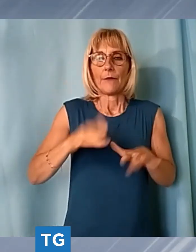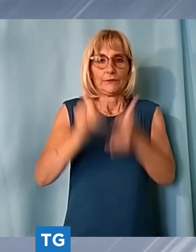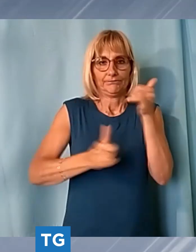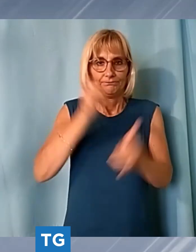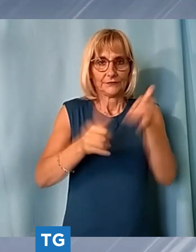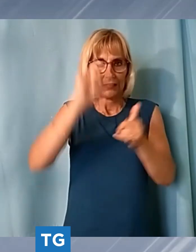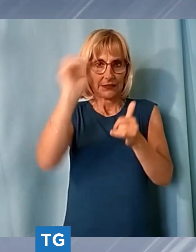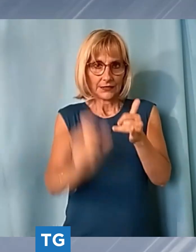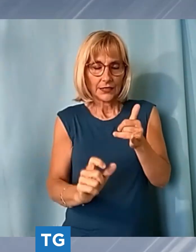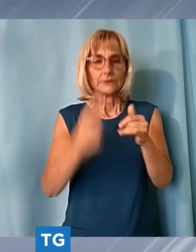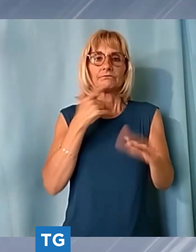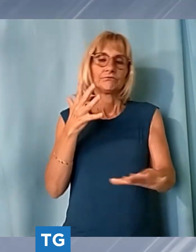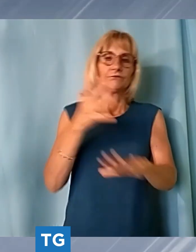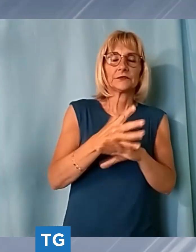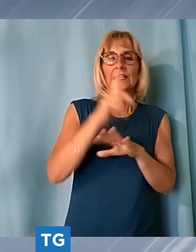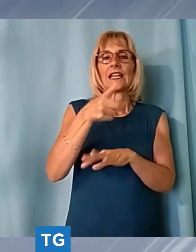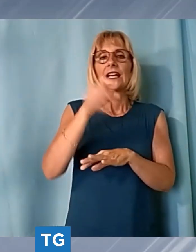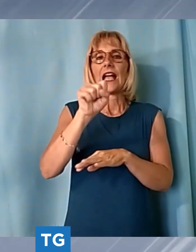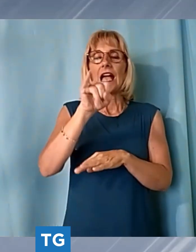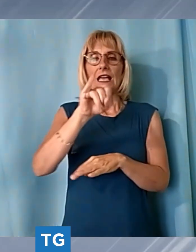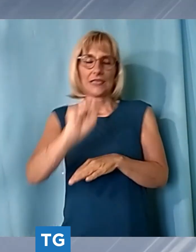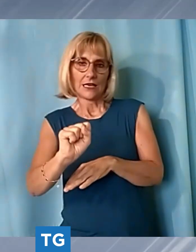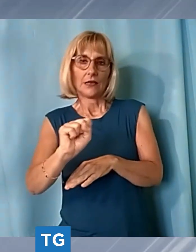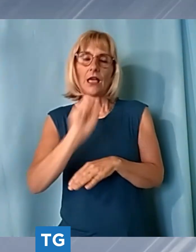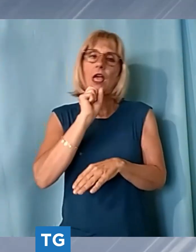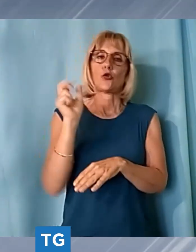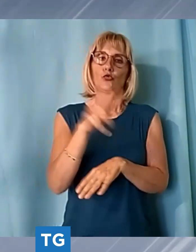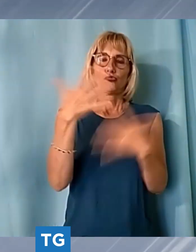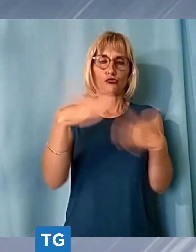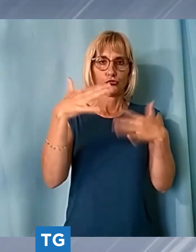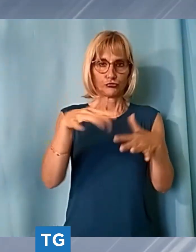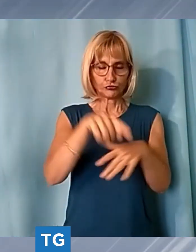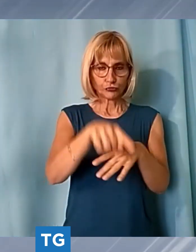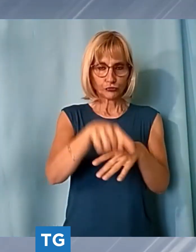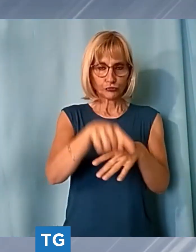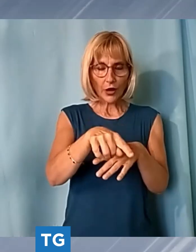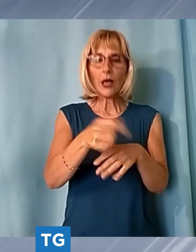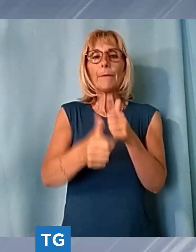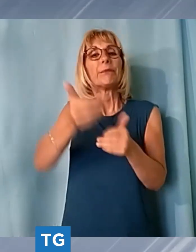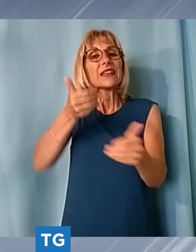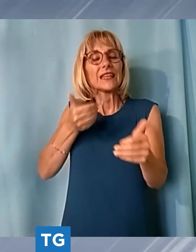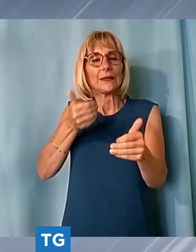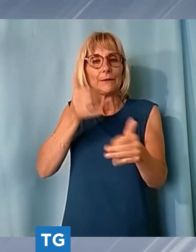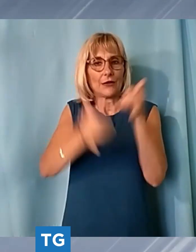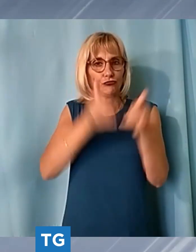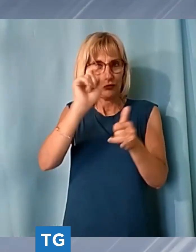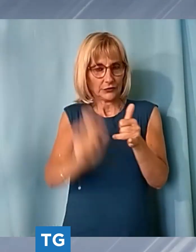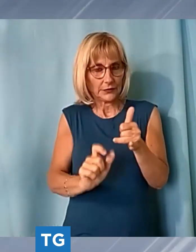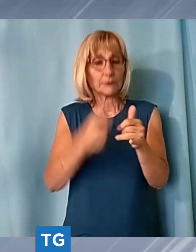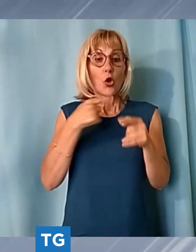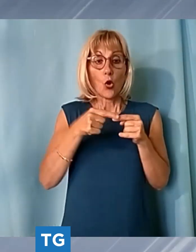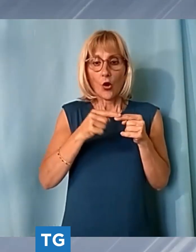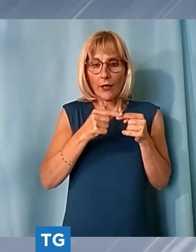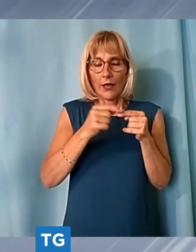ampiamente annunciato nei giorni precedenti all'evento ciclistico ma oggi a distanza di 15 giorni dal taglio del nastro